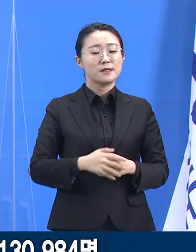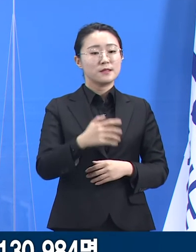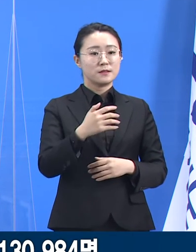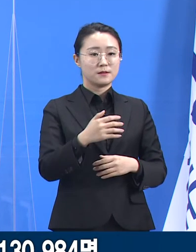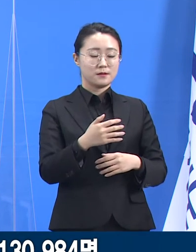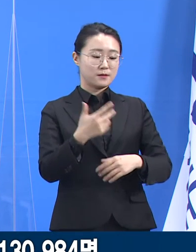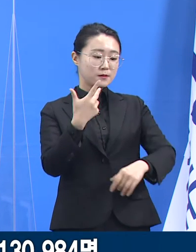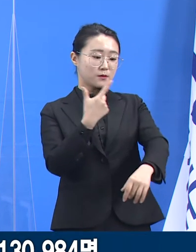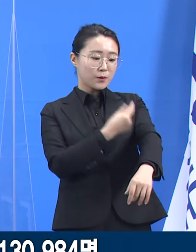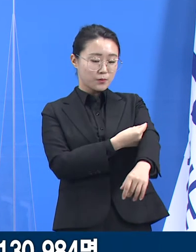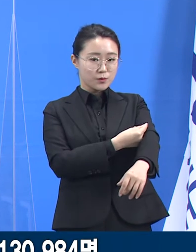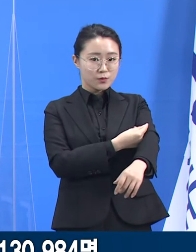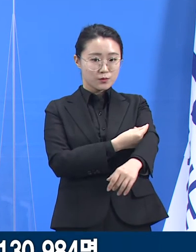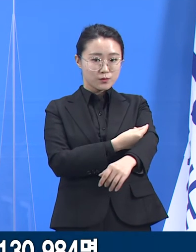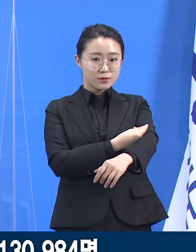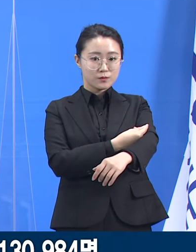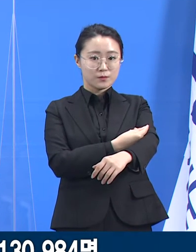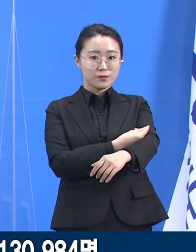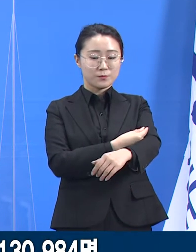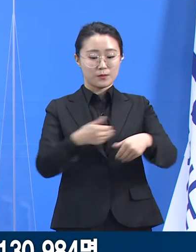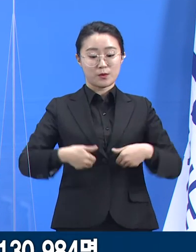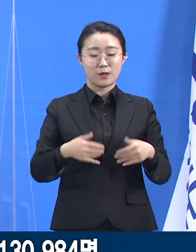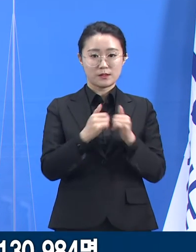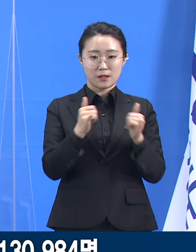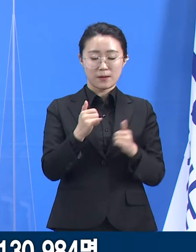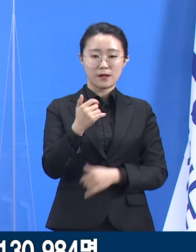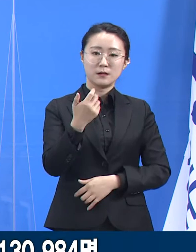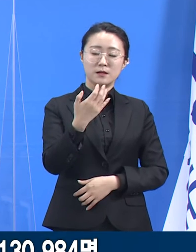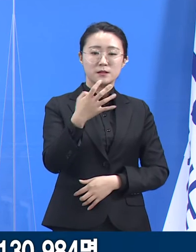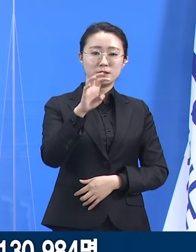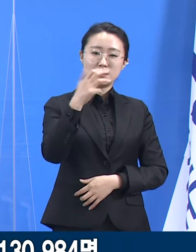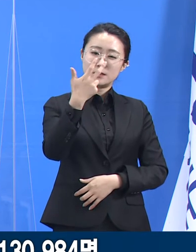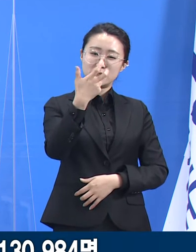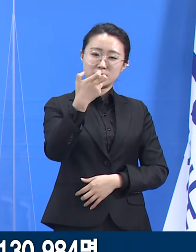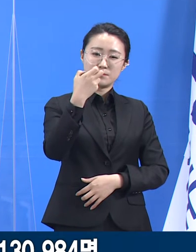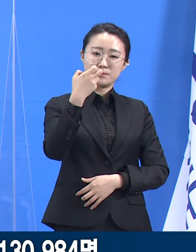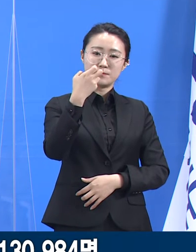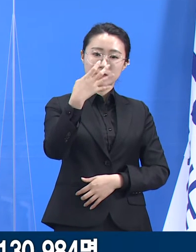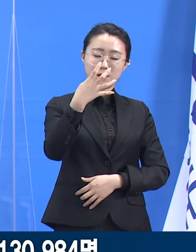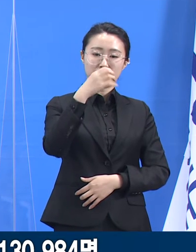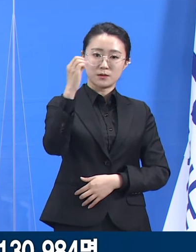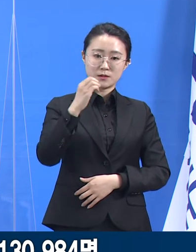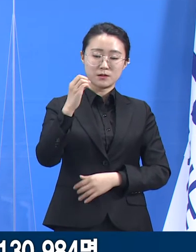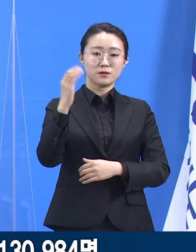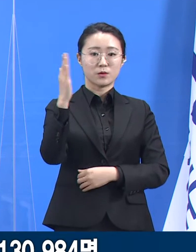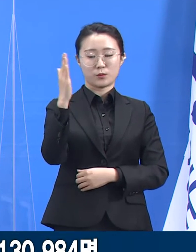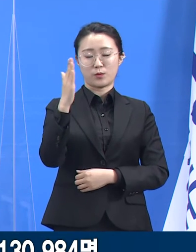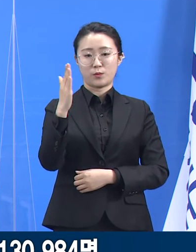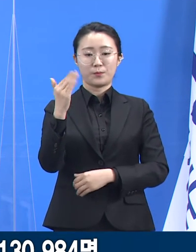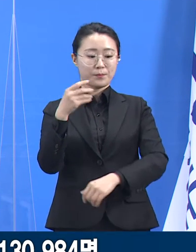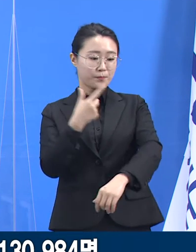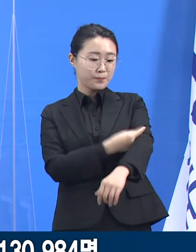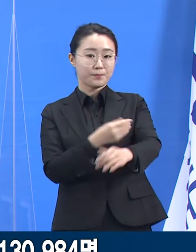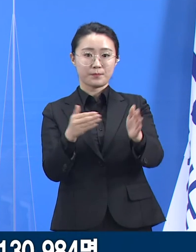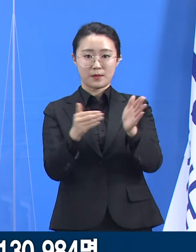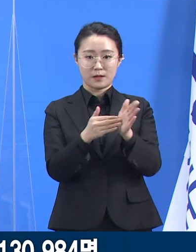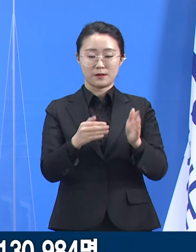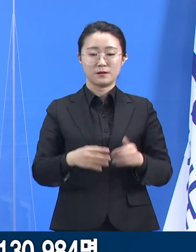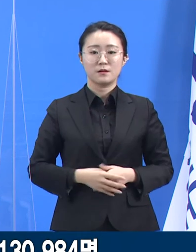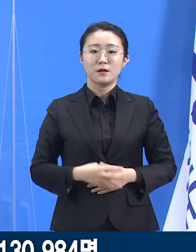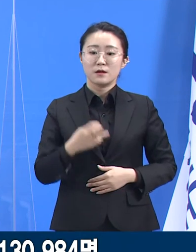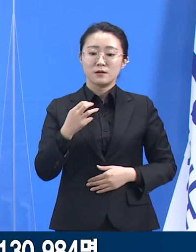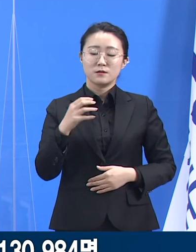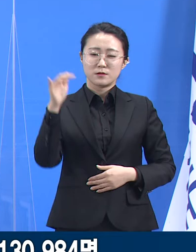.0%입니다. 동기간 전국 평균 75.8%를 다소